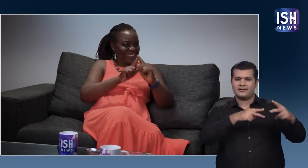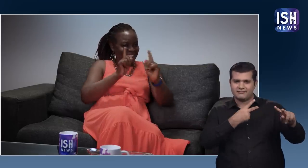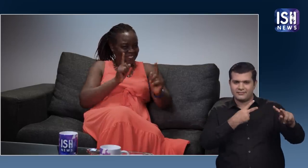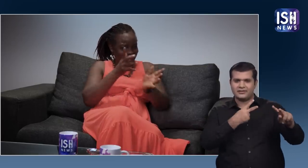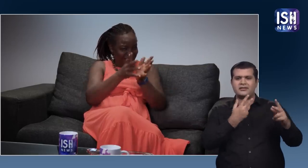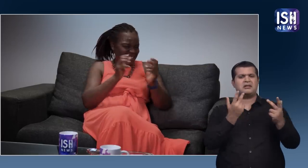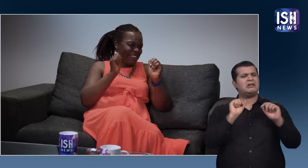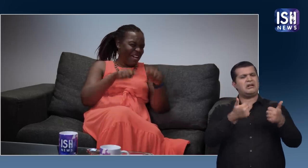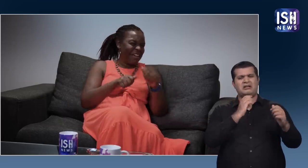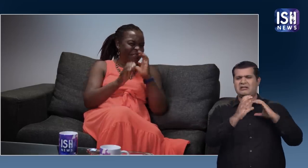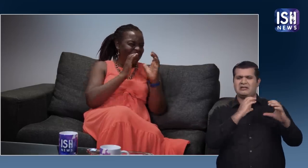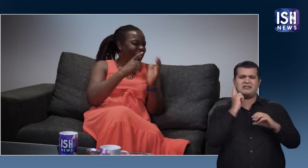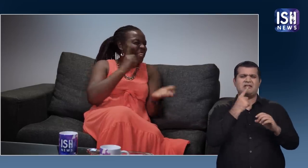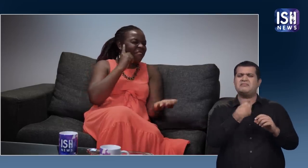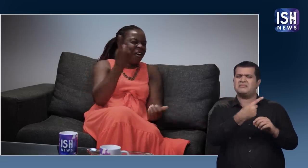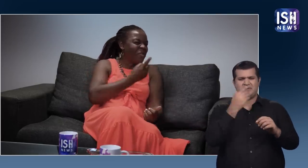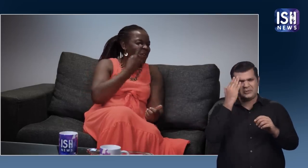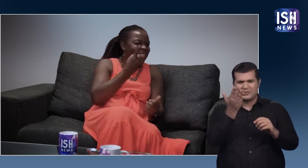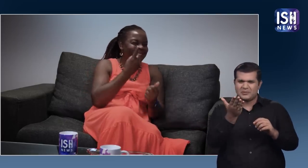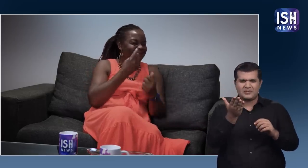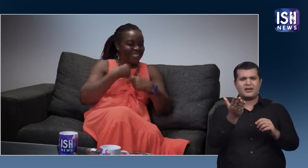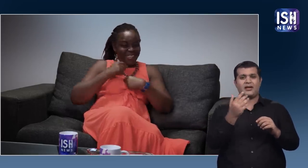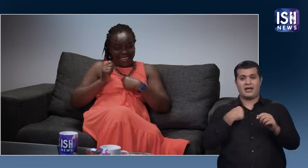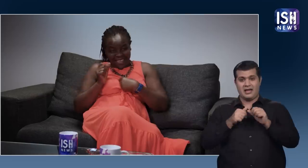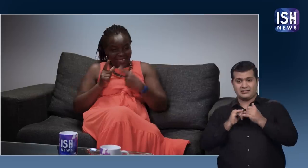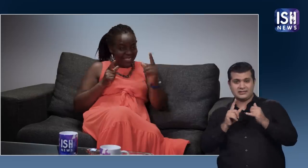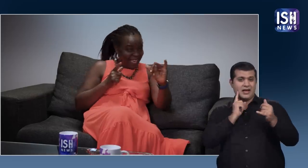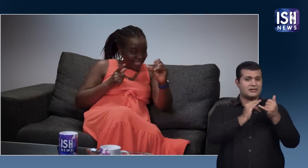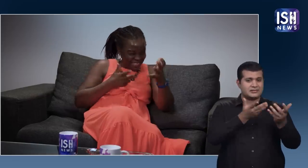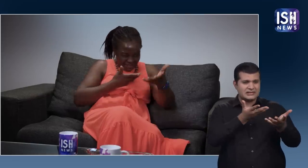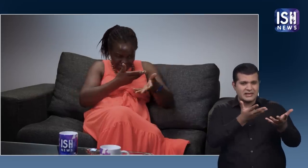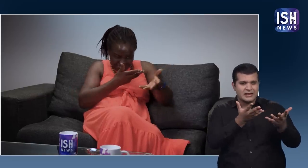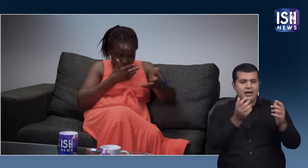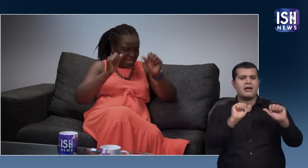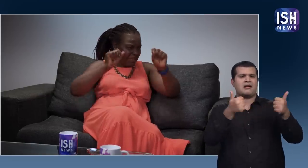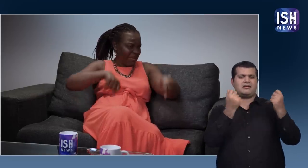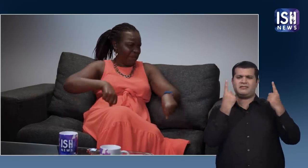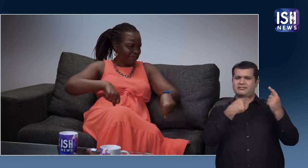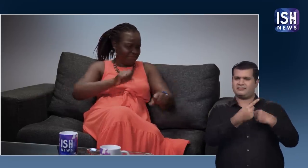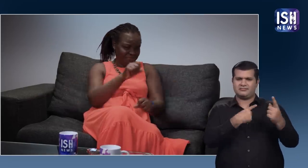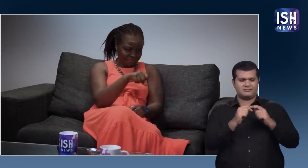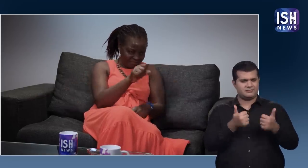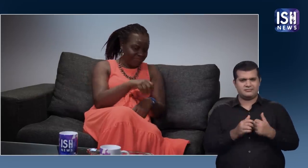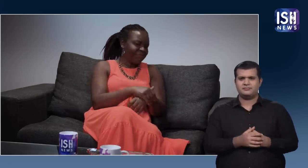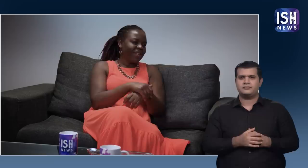भाशाएं अलग हैं। लेकिन हम संभाद कर सकते हैं। डेफ व्यक्ति हमेशा संभाद कर सकते हैं। चाहे वह एसल हो या आएसल।